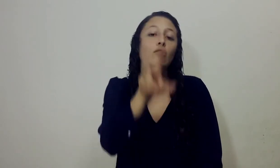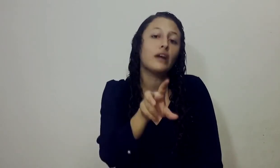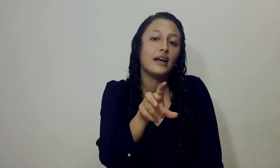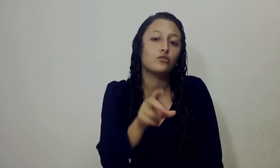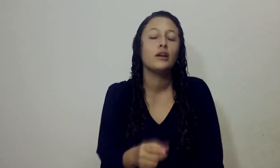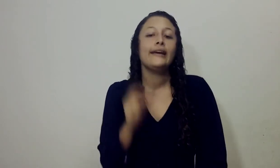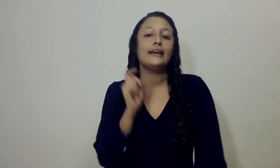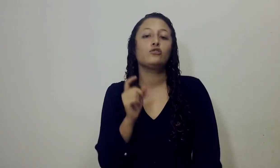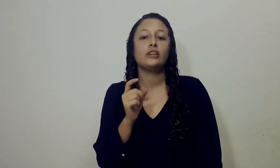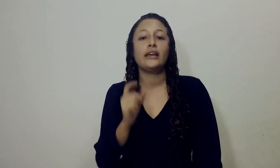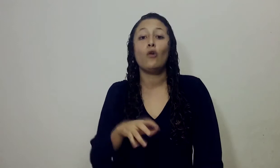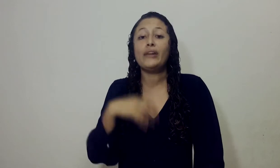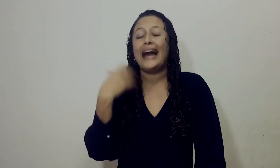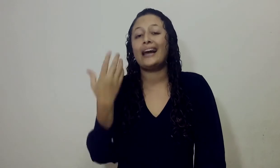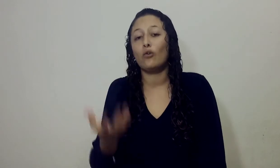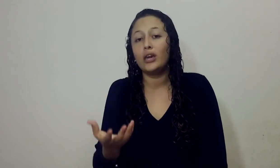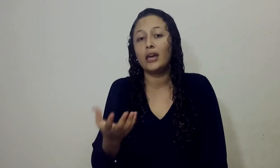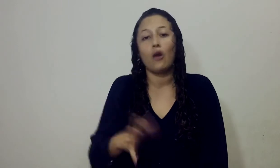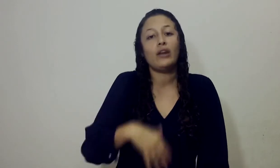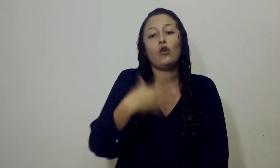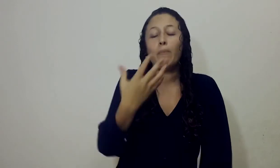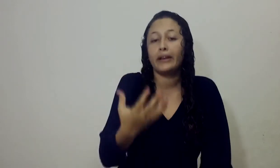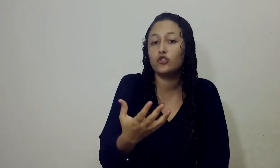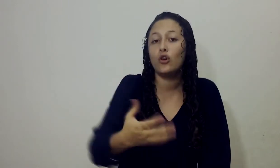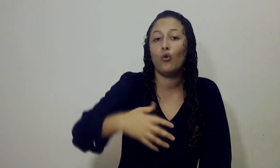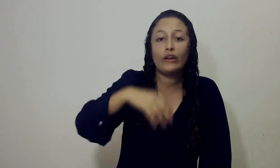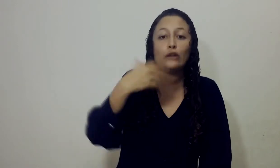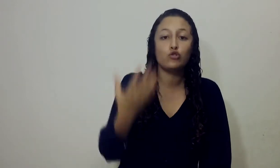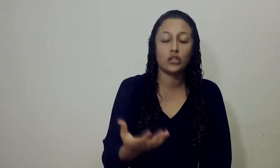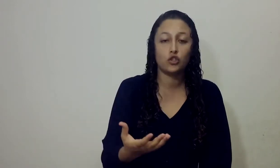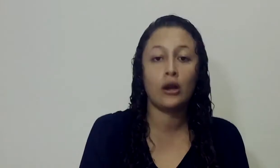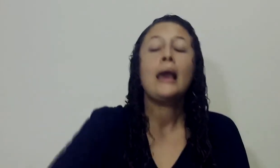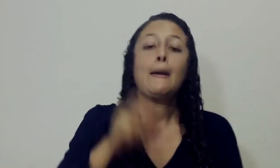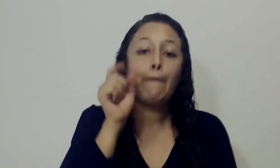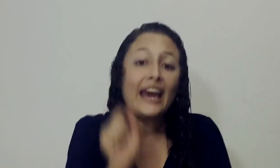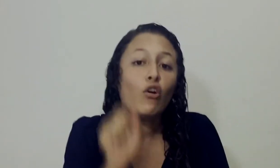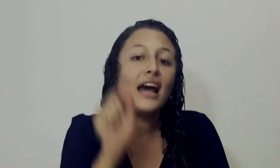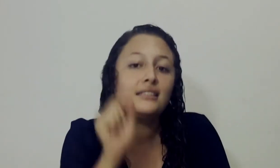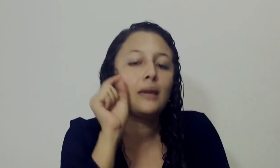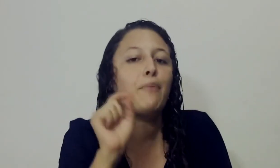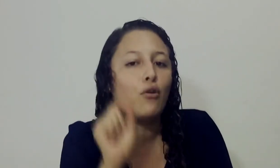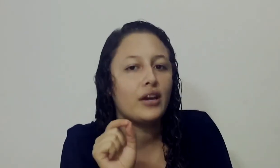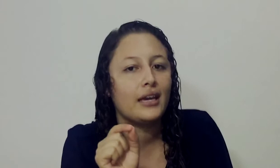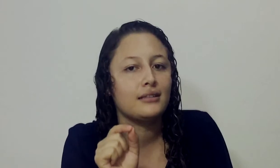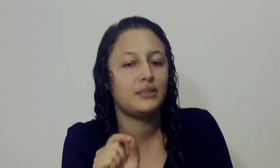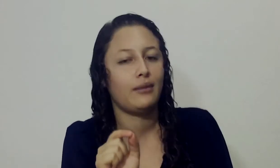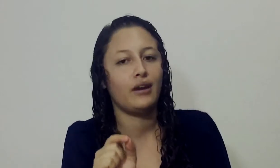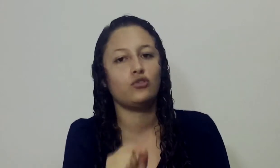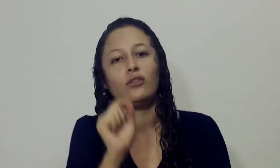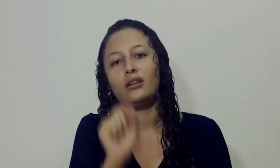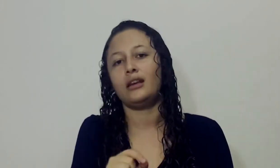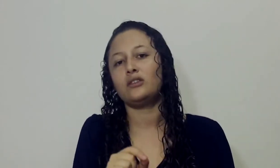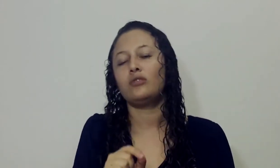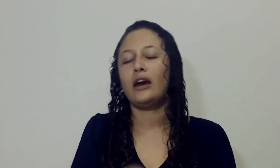En dado caso eso sería una analogía Una comparación, una ilustración Pero las tipologías Mis